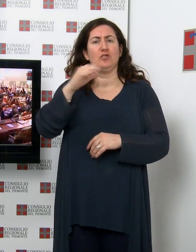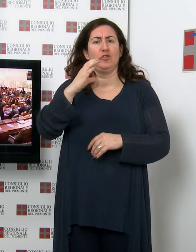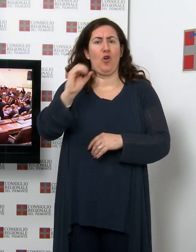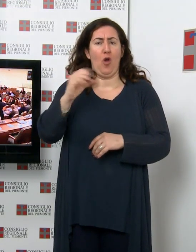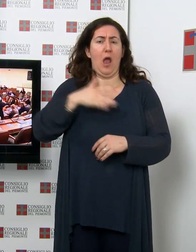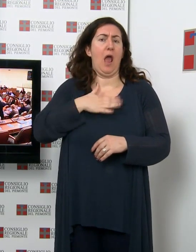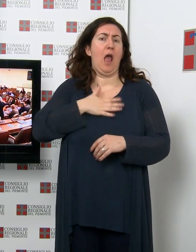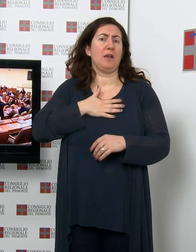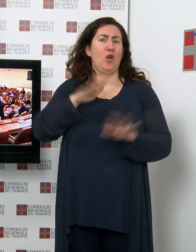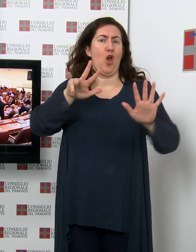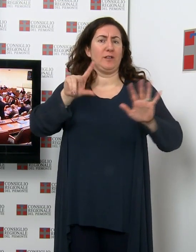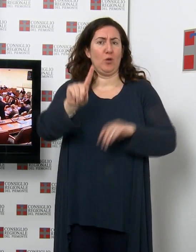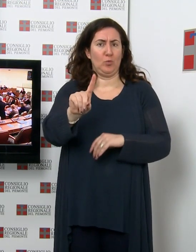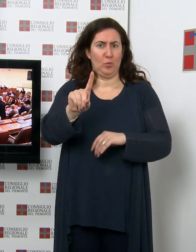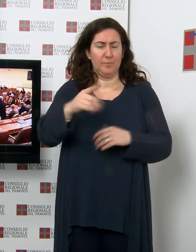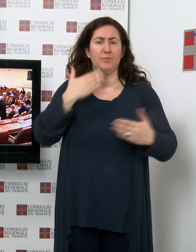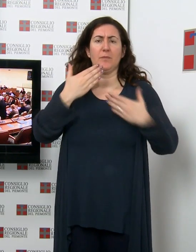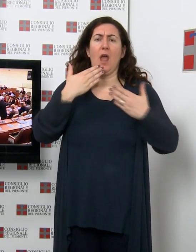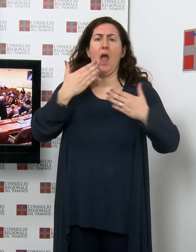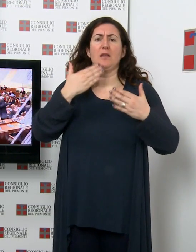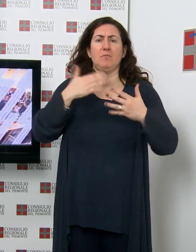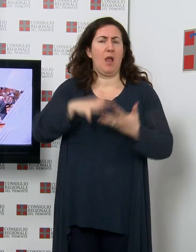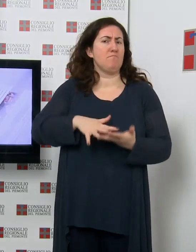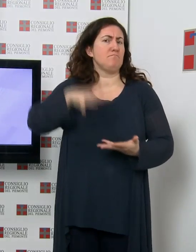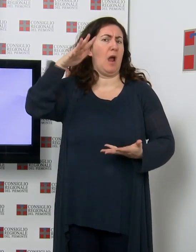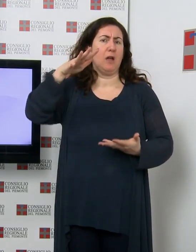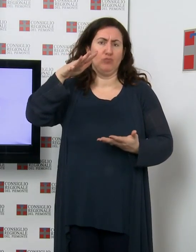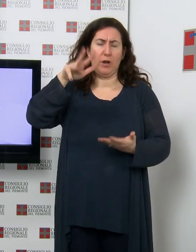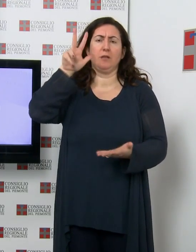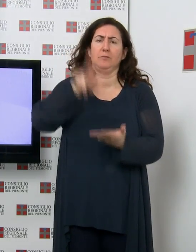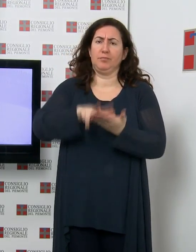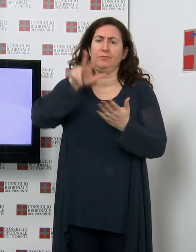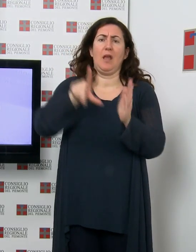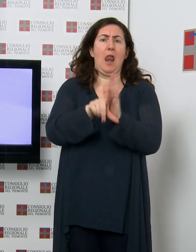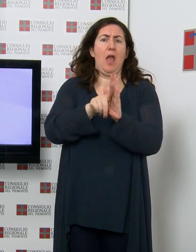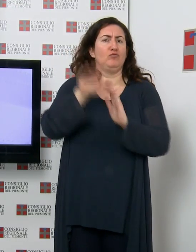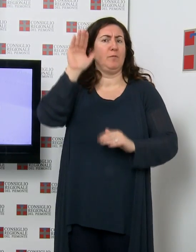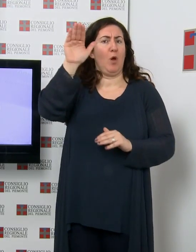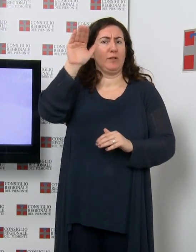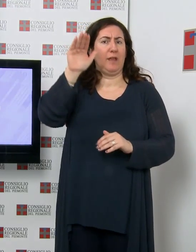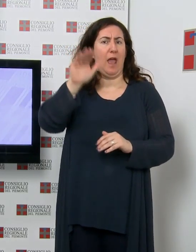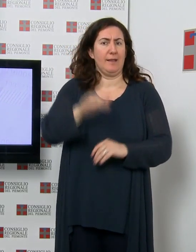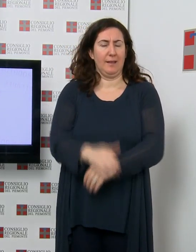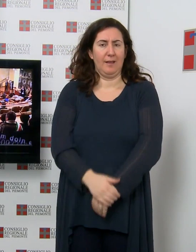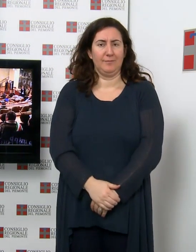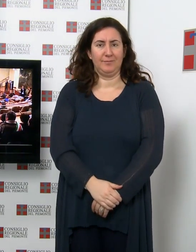'Assemblea ha poi approvato a larga maggioranza la legge sulla montagna. In primo piano